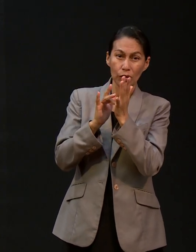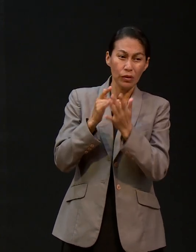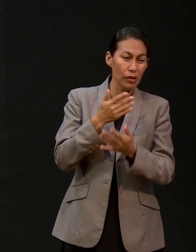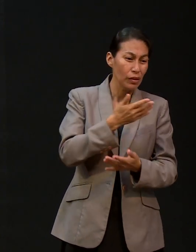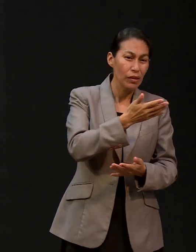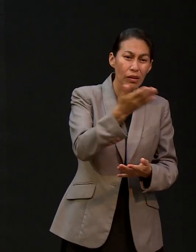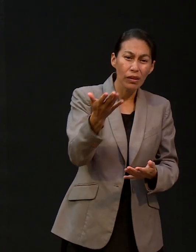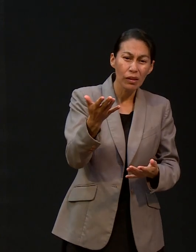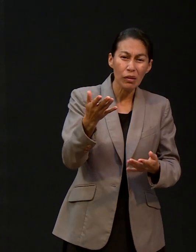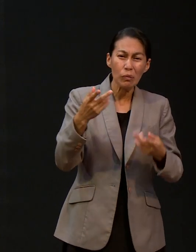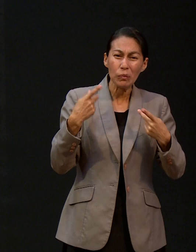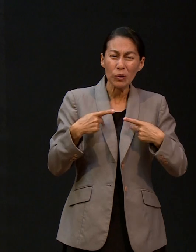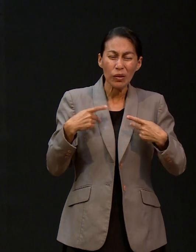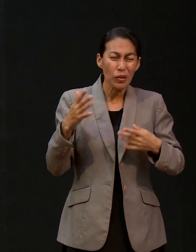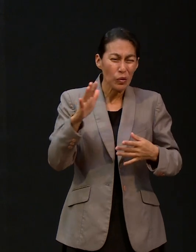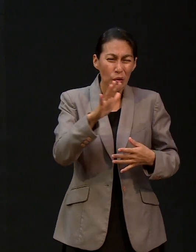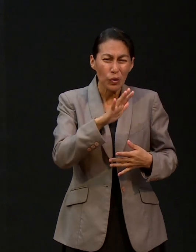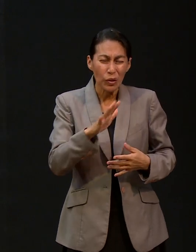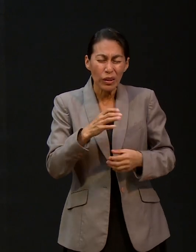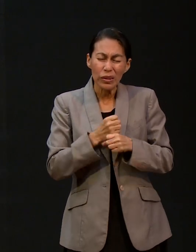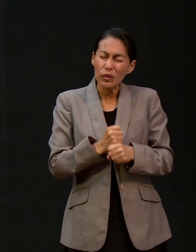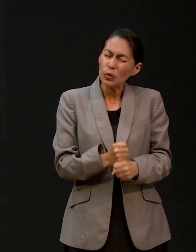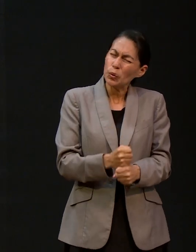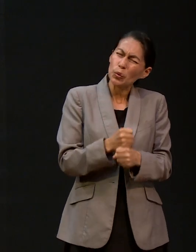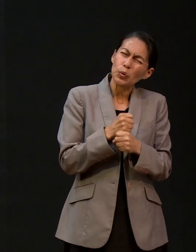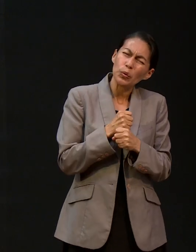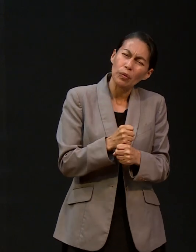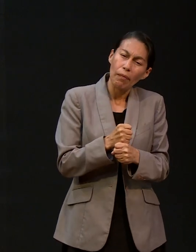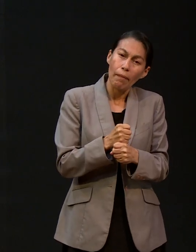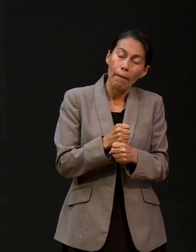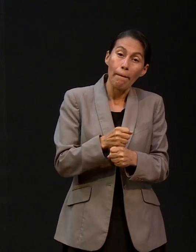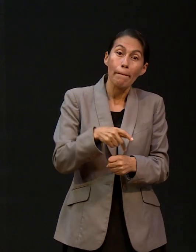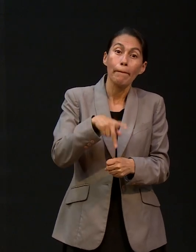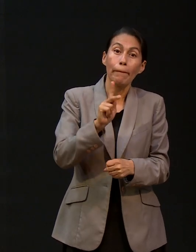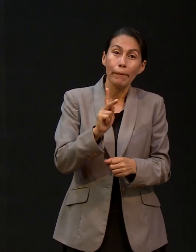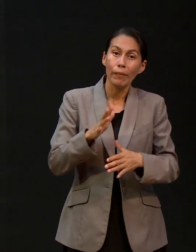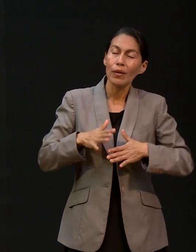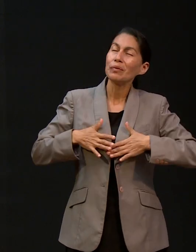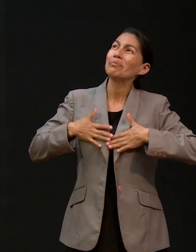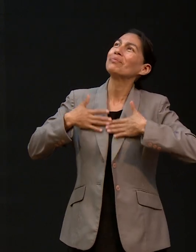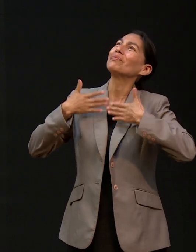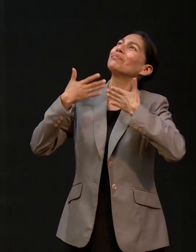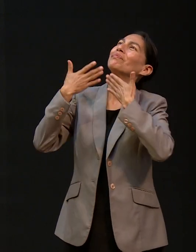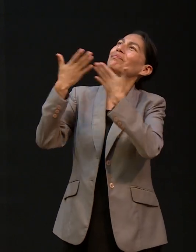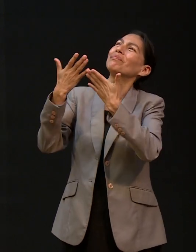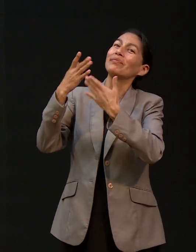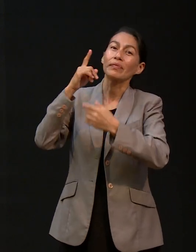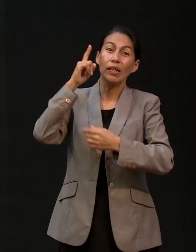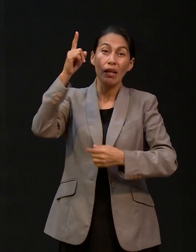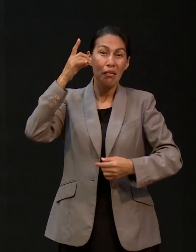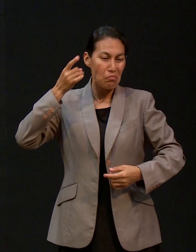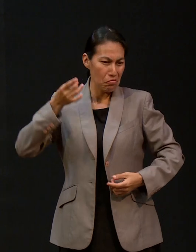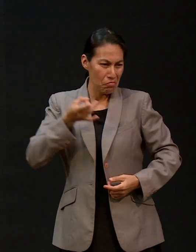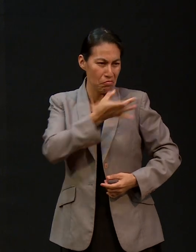en el mundo tendréis aflicción, mas confiad, yo he vencido al mundo.